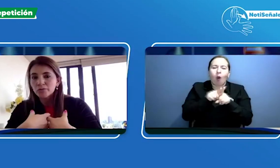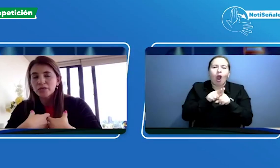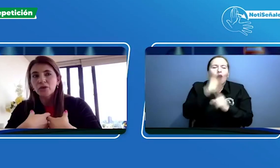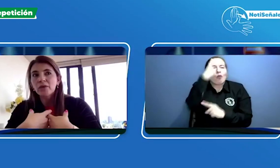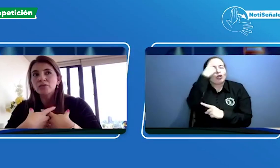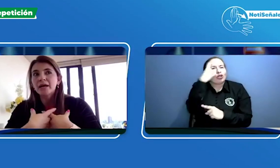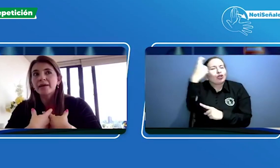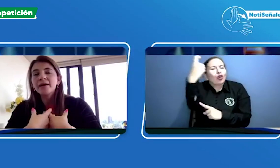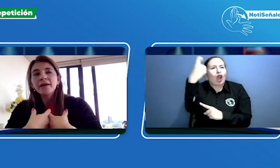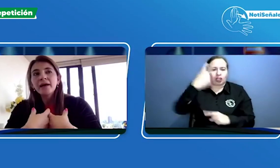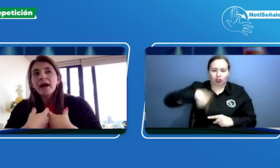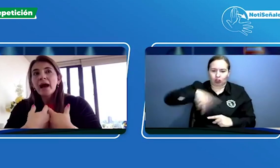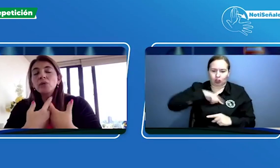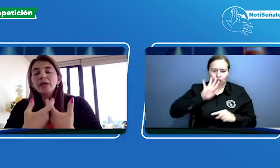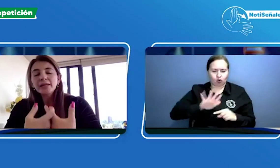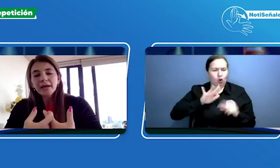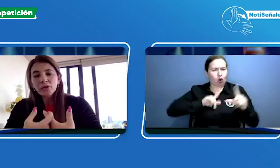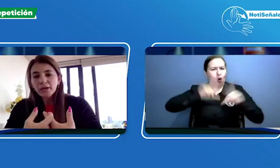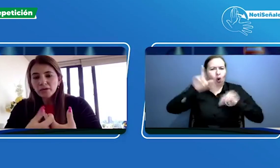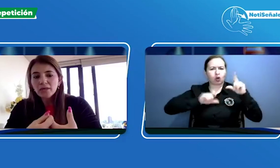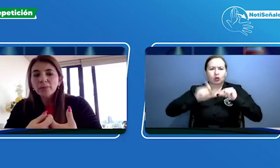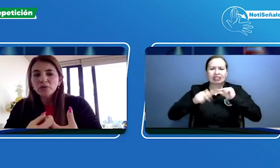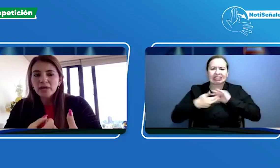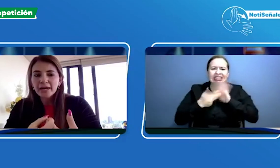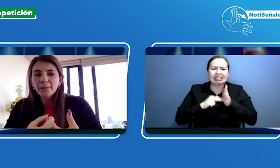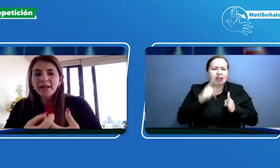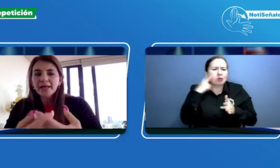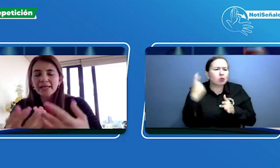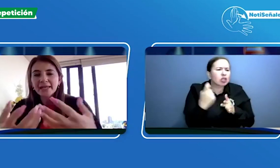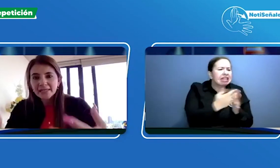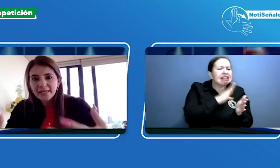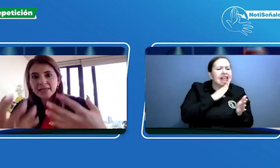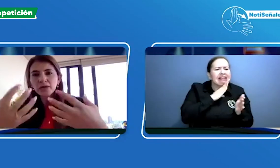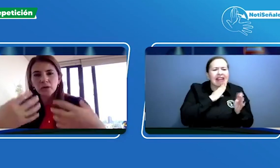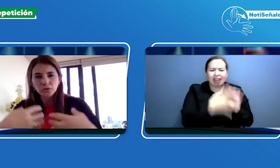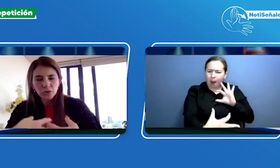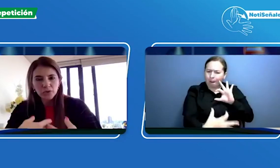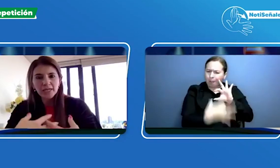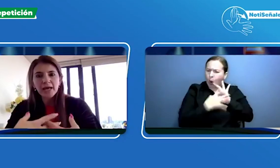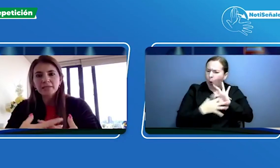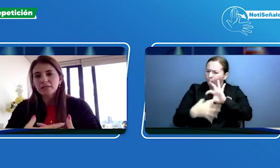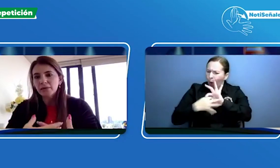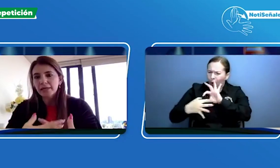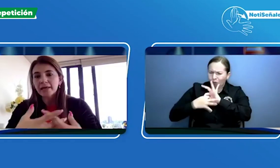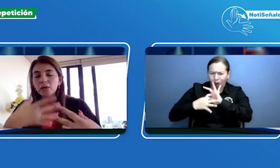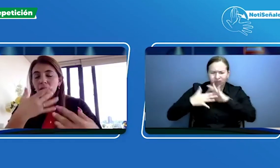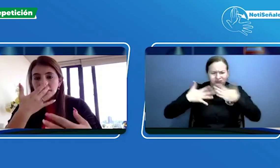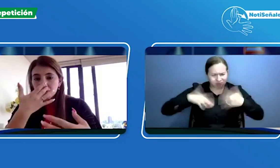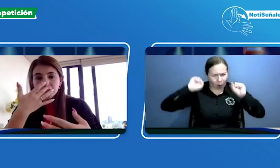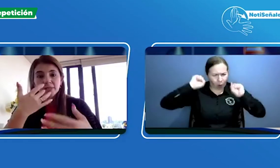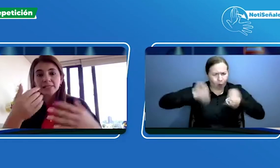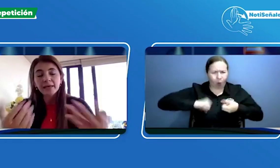subsidio de buscar a un aliado que nos apoyara para generar esta inclusión y la accesibilidad a todas las personas que